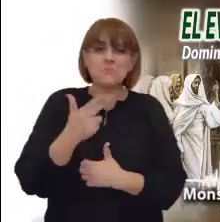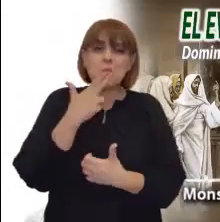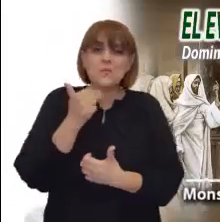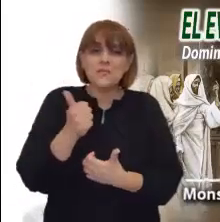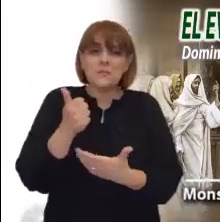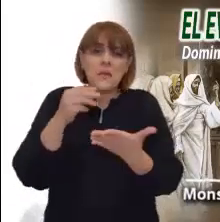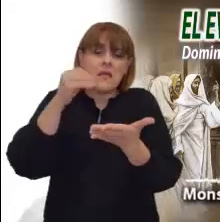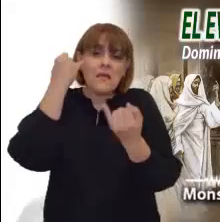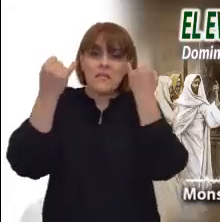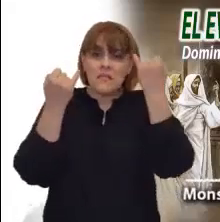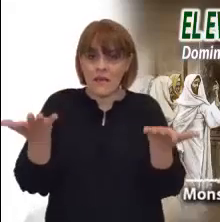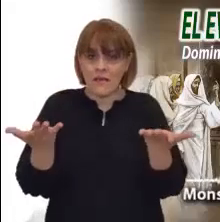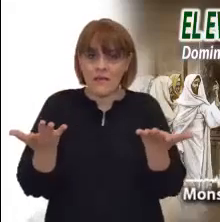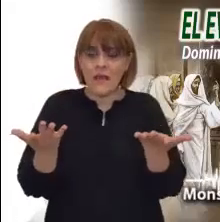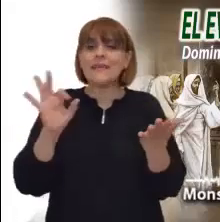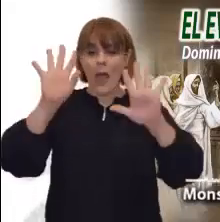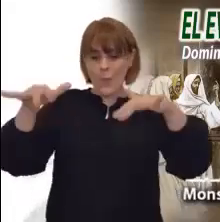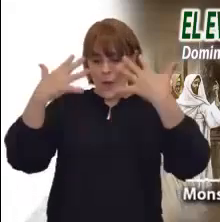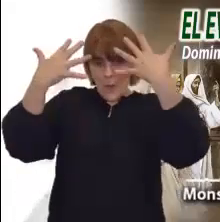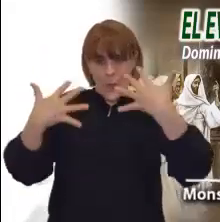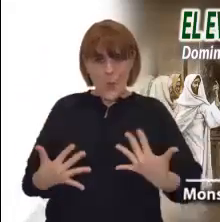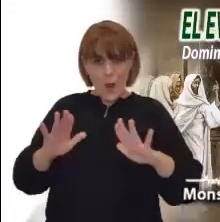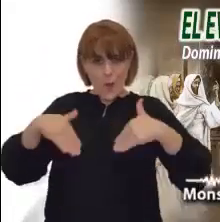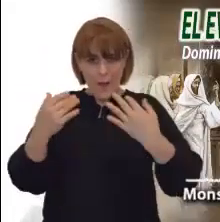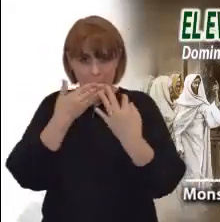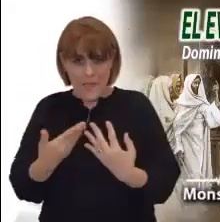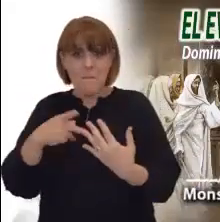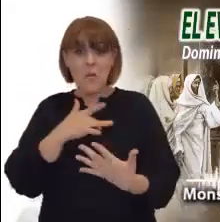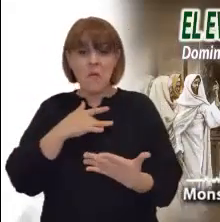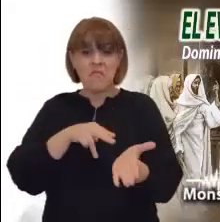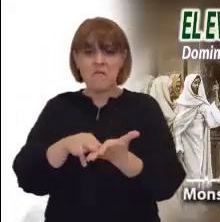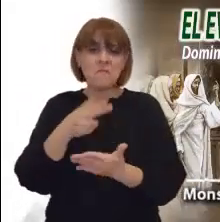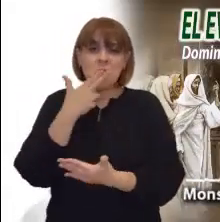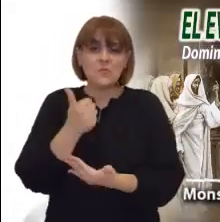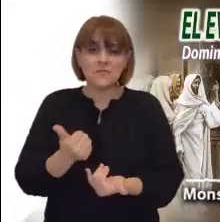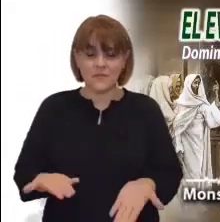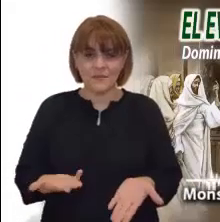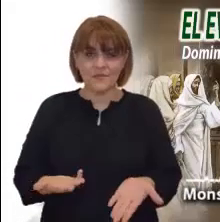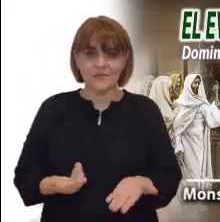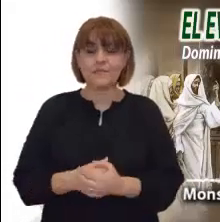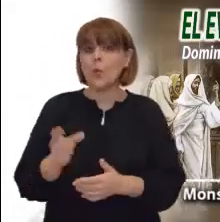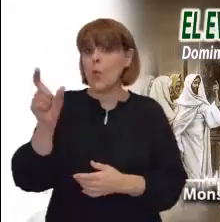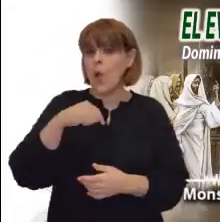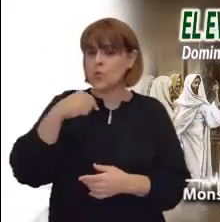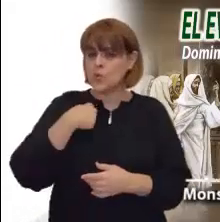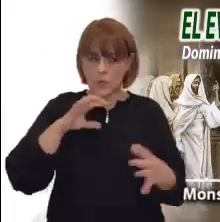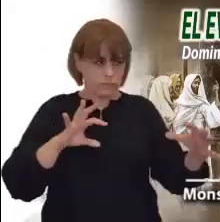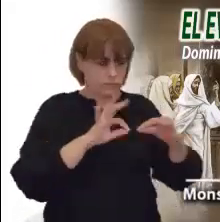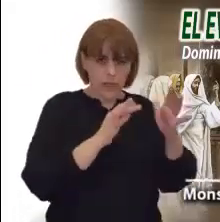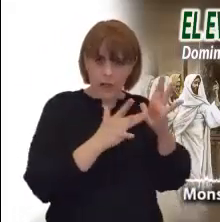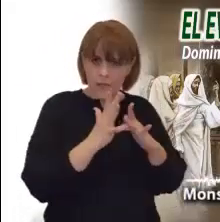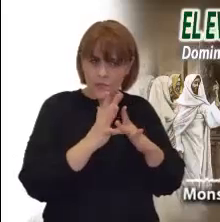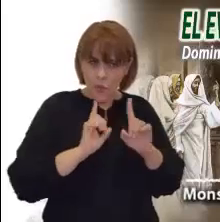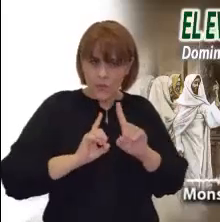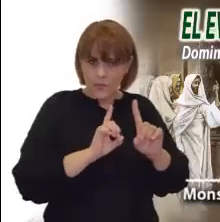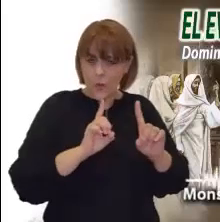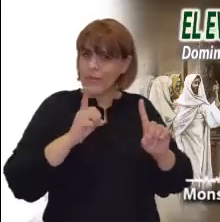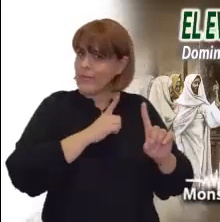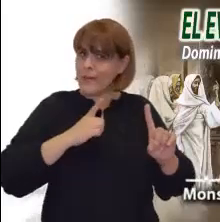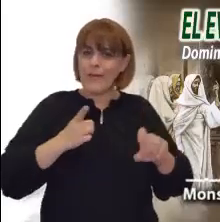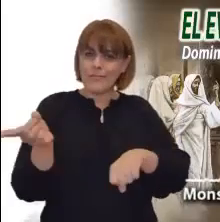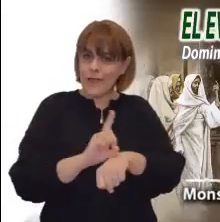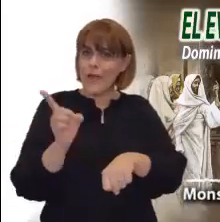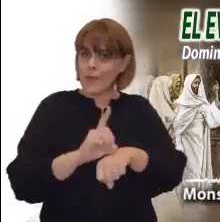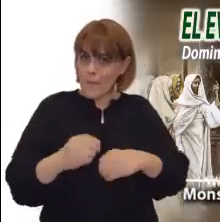ámbitos de nuestra existencia, porque en todos lados ponemos el corazón. La fe no es un